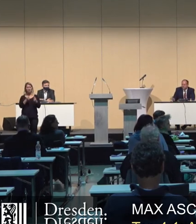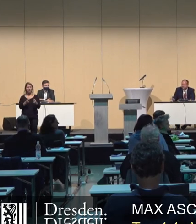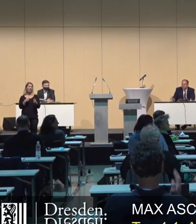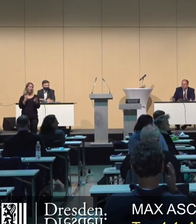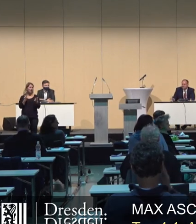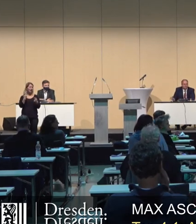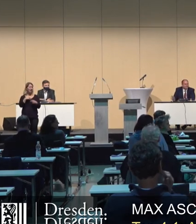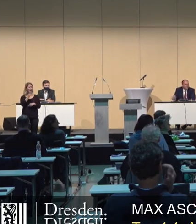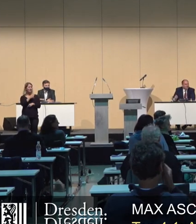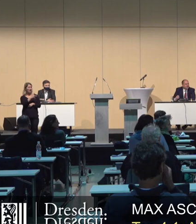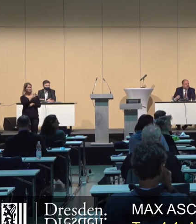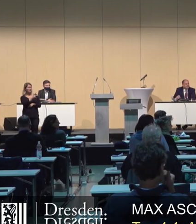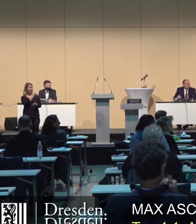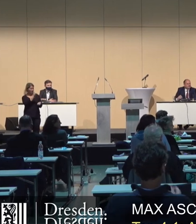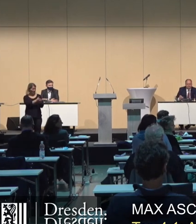dem Herrn Kajewski.